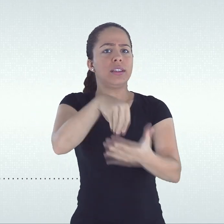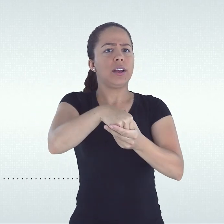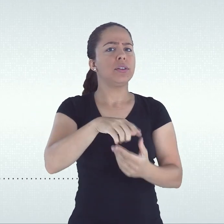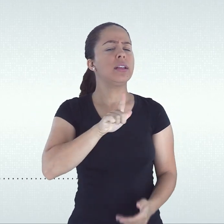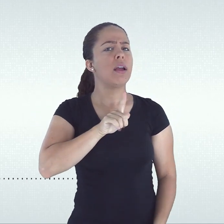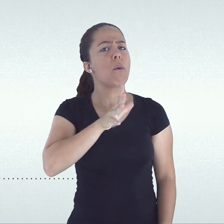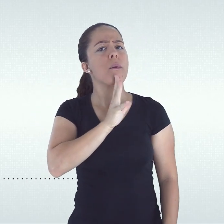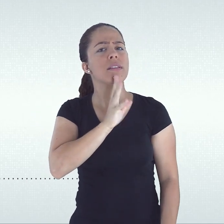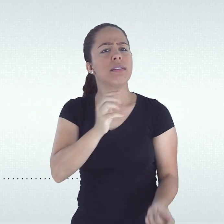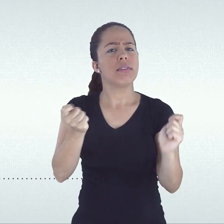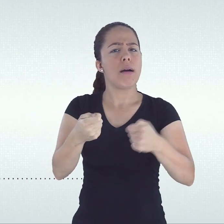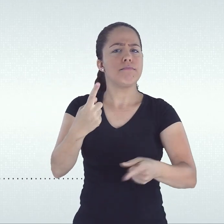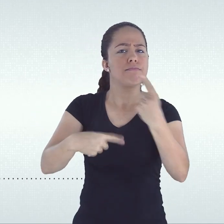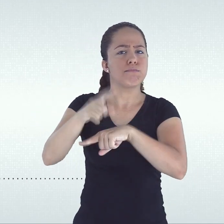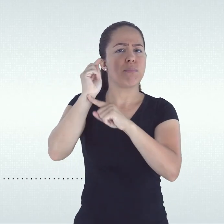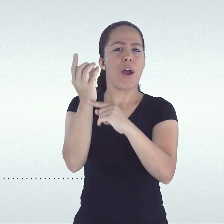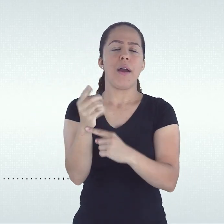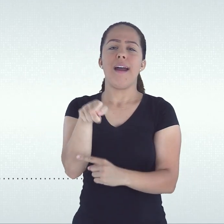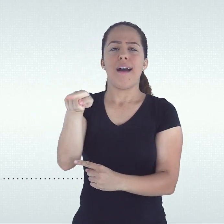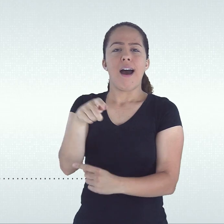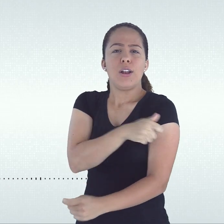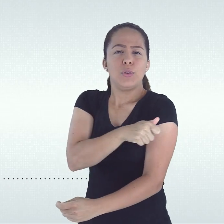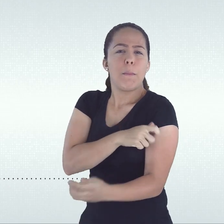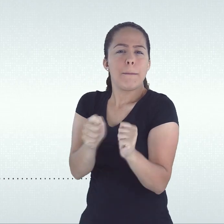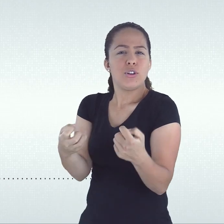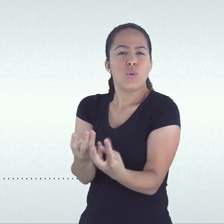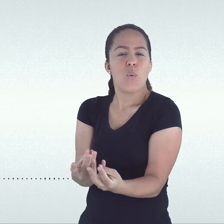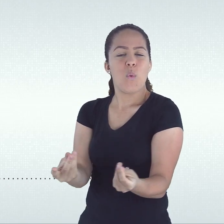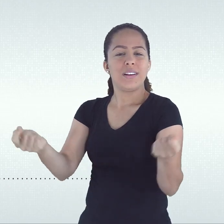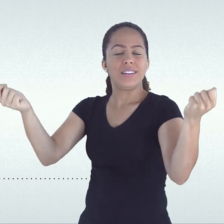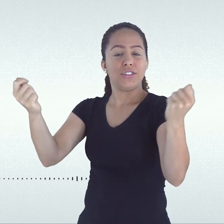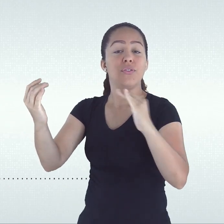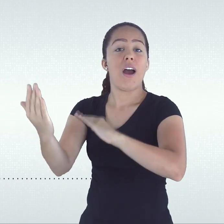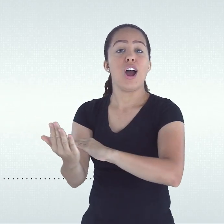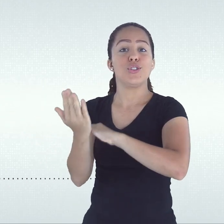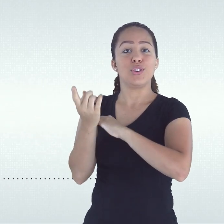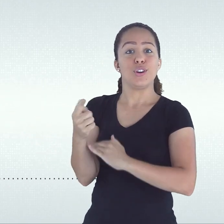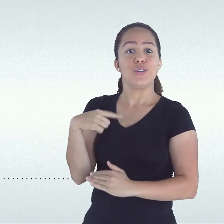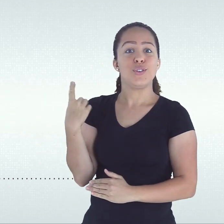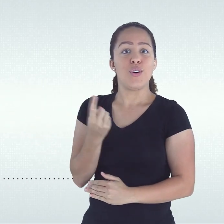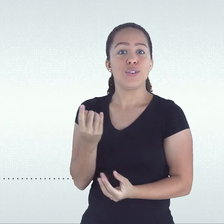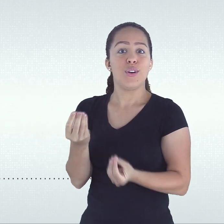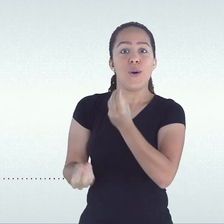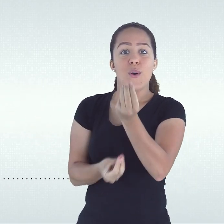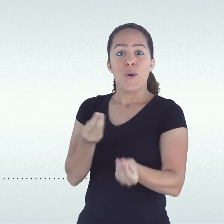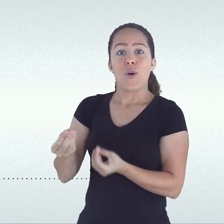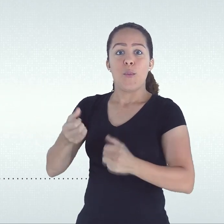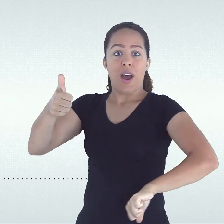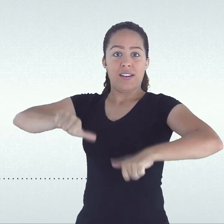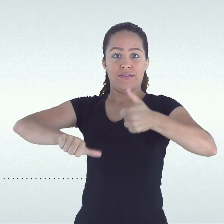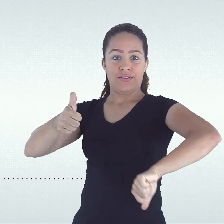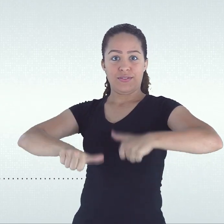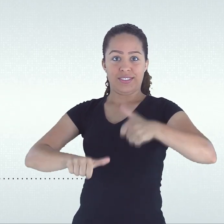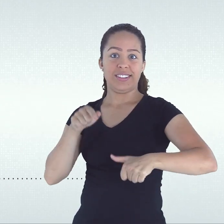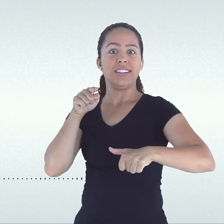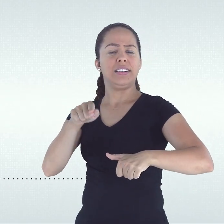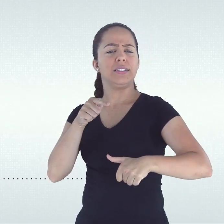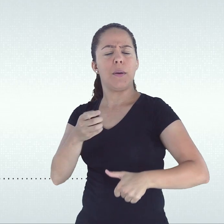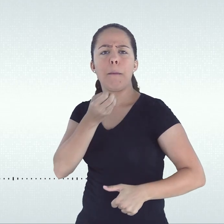e, por consequência, contribuem para o fortalecimento da identidade político-pedagógica do IFES.